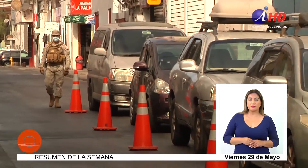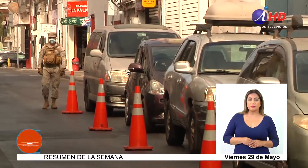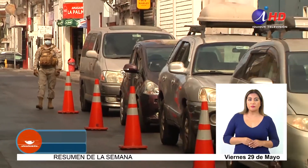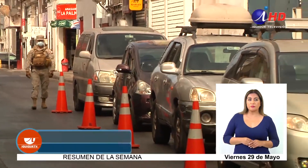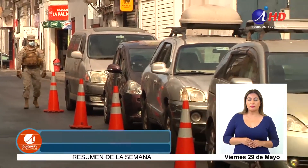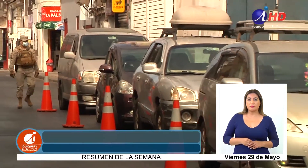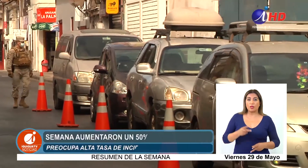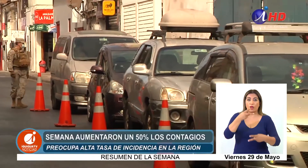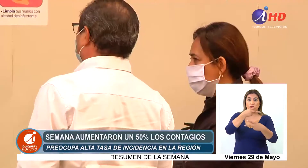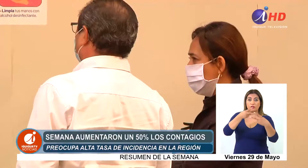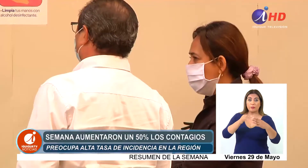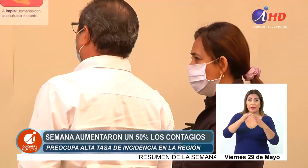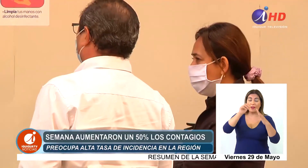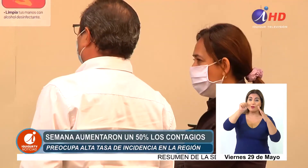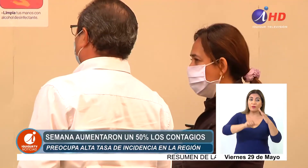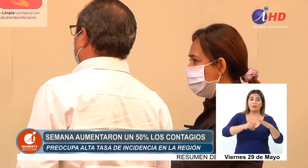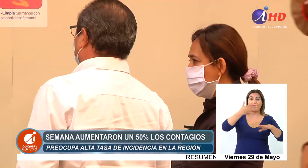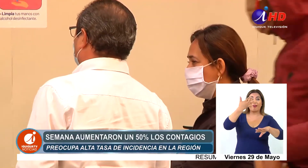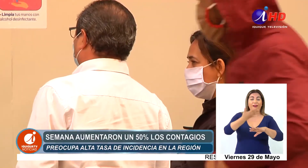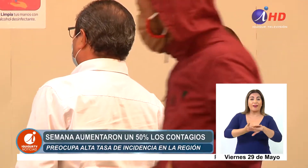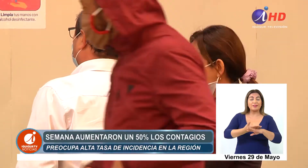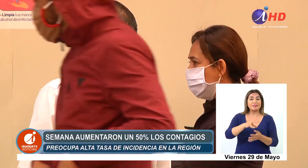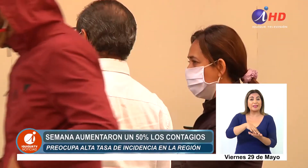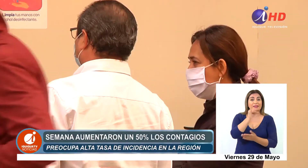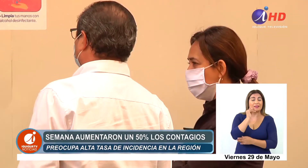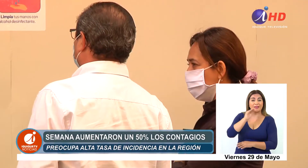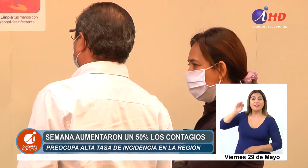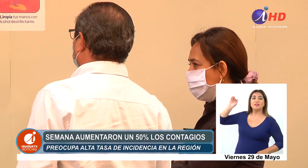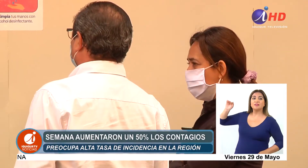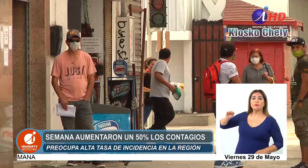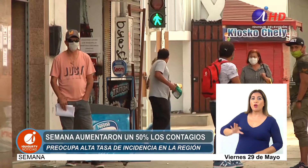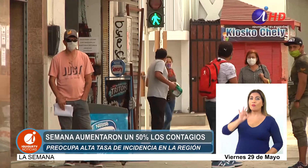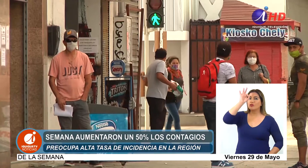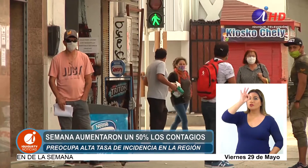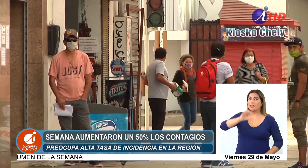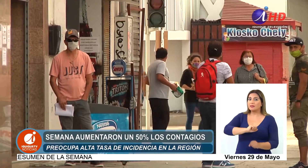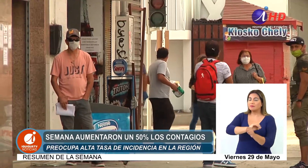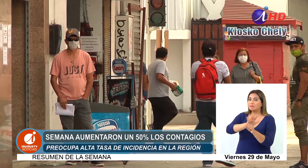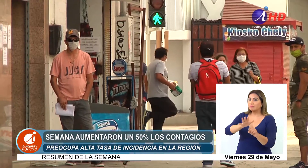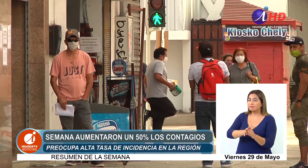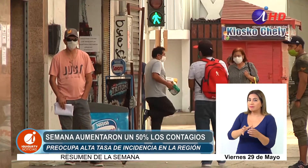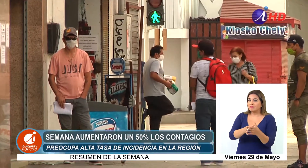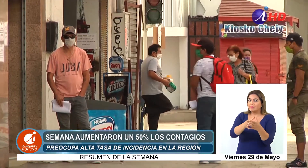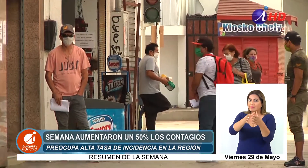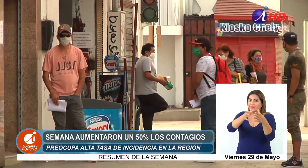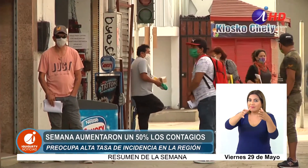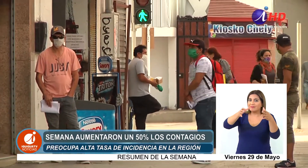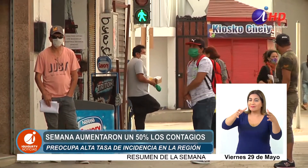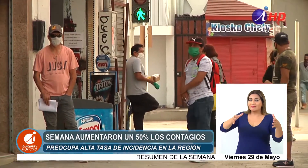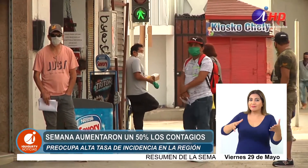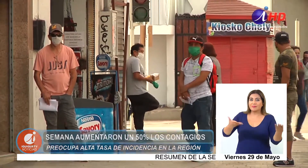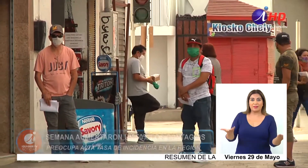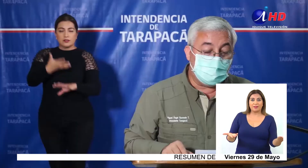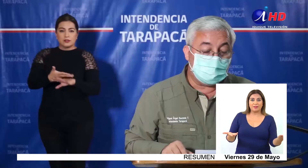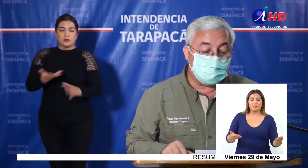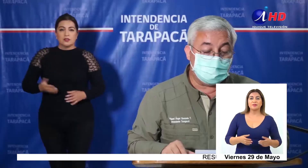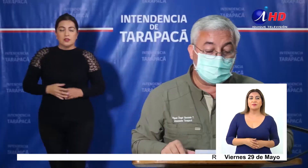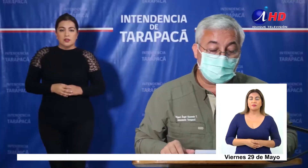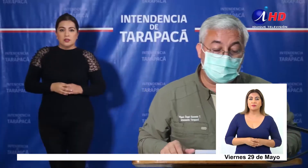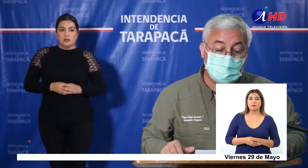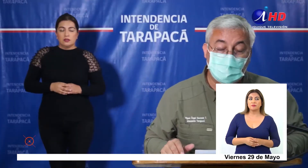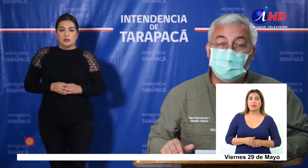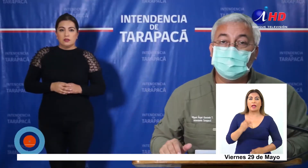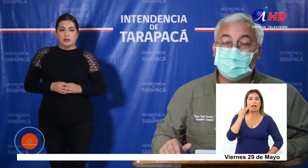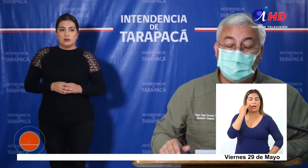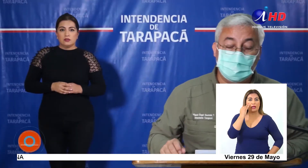Dos semanas en cuarentena lleva la provincia de Iquique y las cifras de contagios del coronavirus aún no dan tregua. Estamos